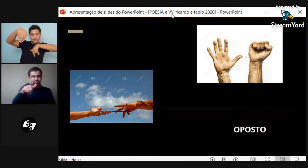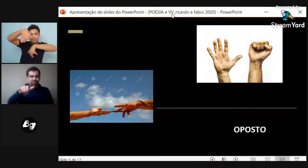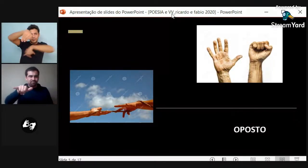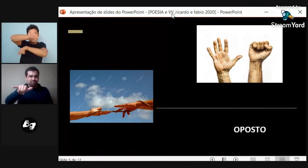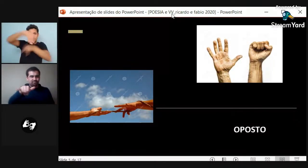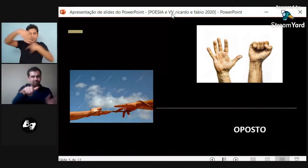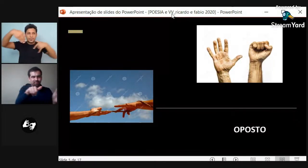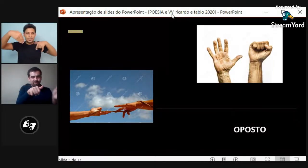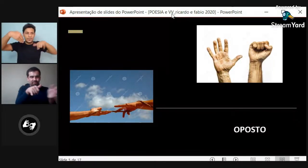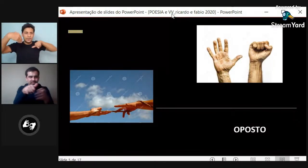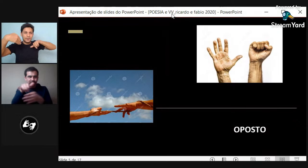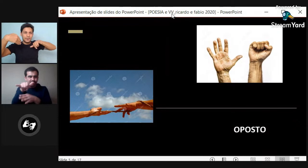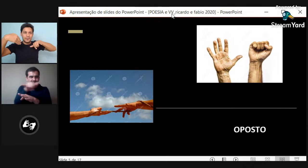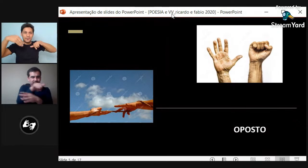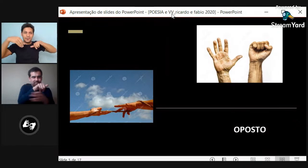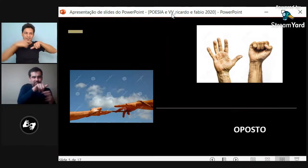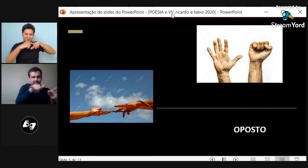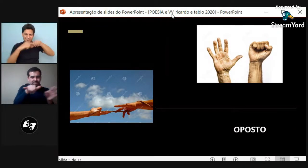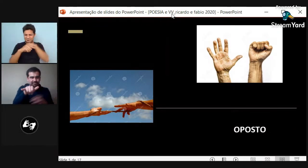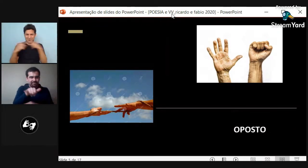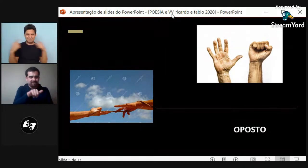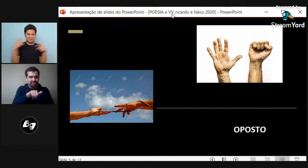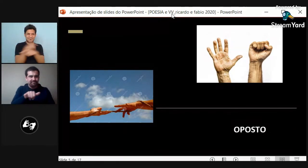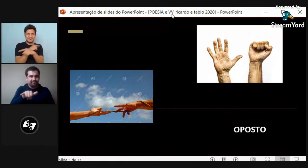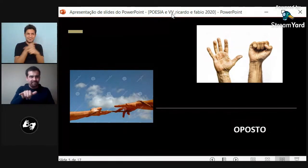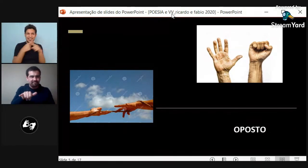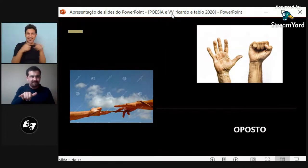Que puede ir planeando un avión de esta forma.